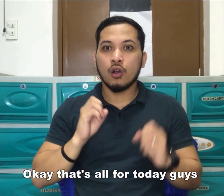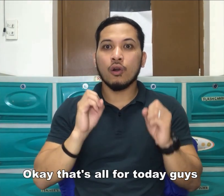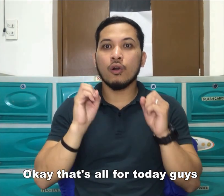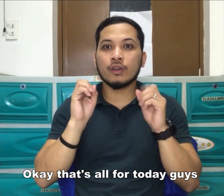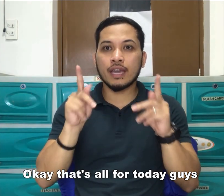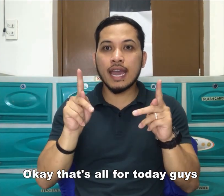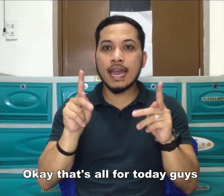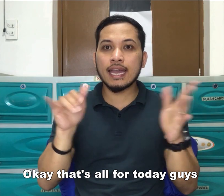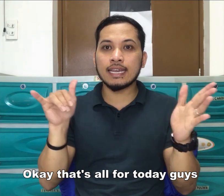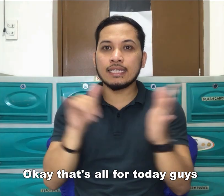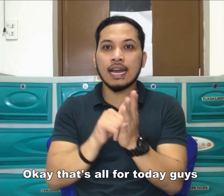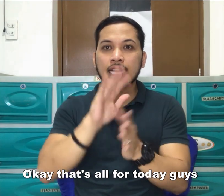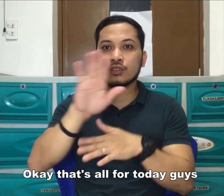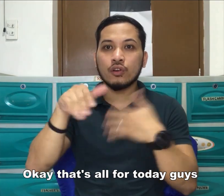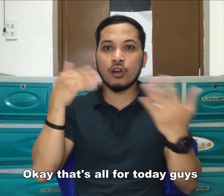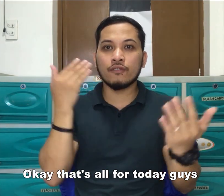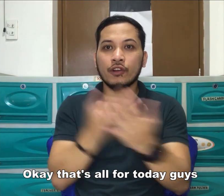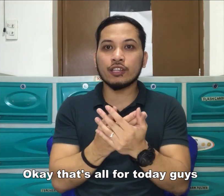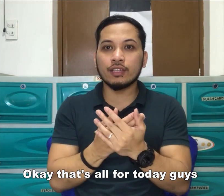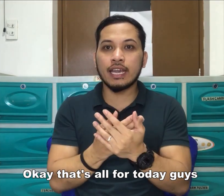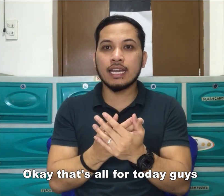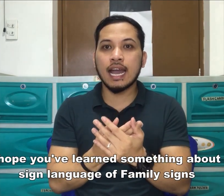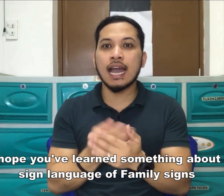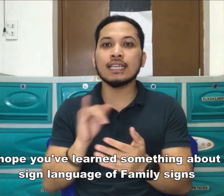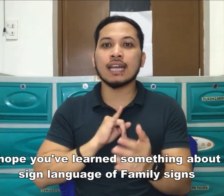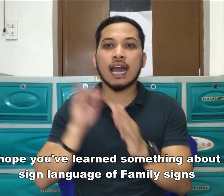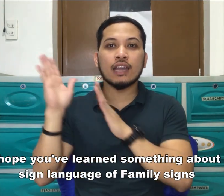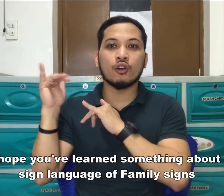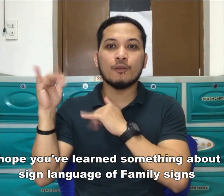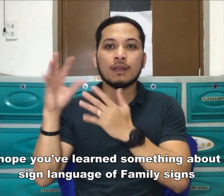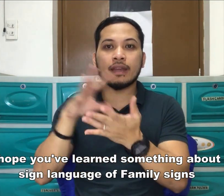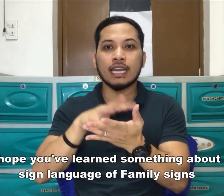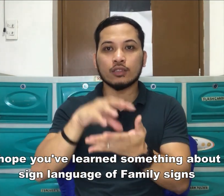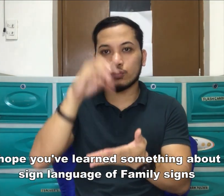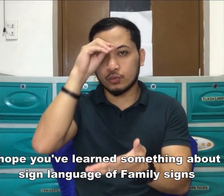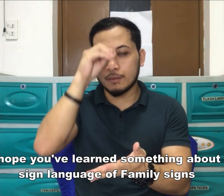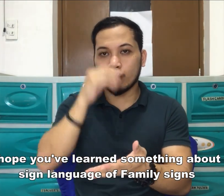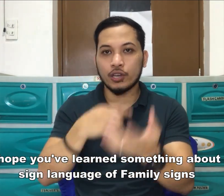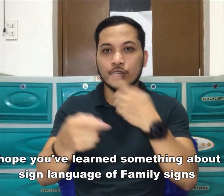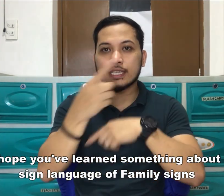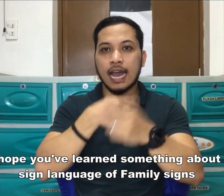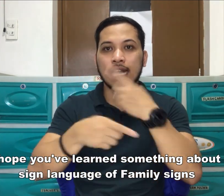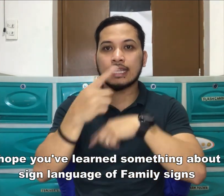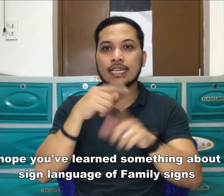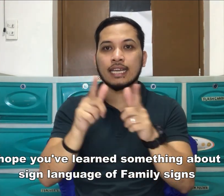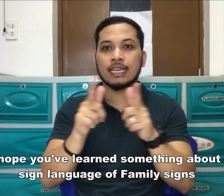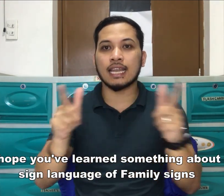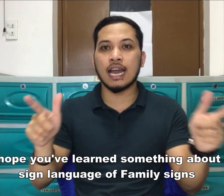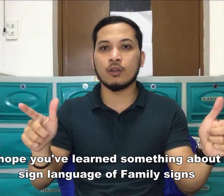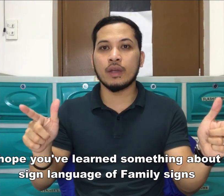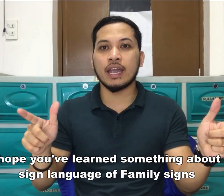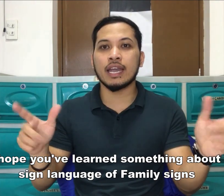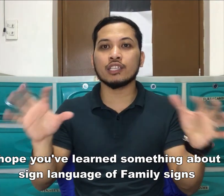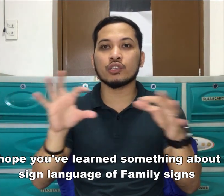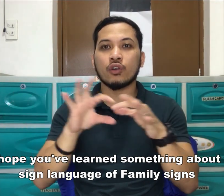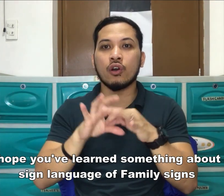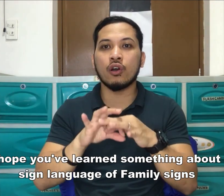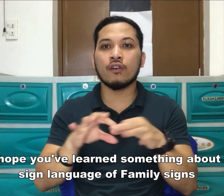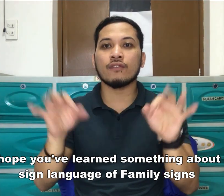Okay. That's all for today guys. I hope na may natutunan po kayo sa ating sign language of